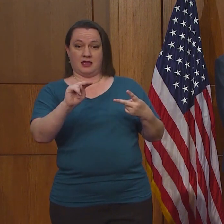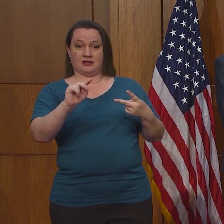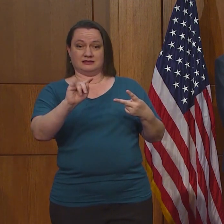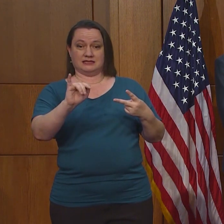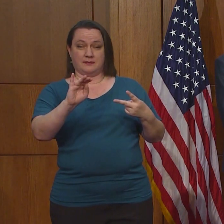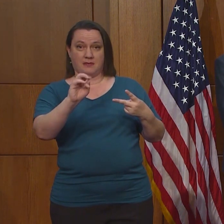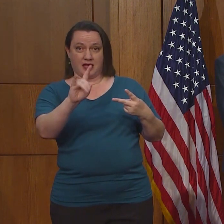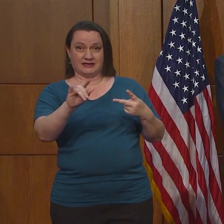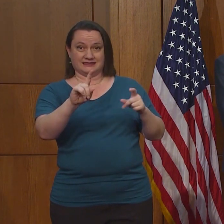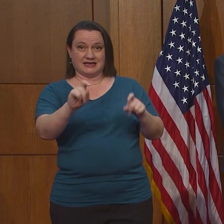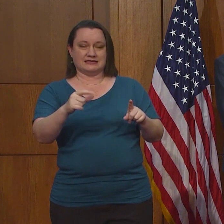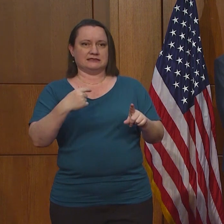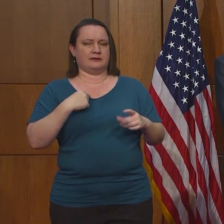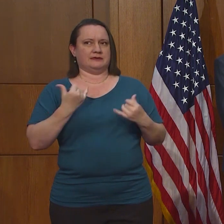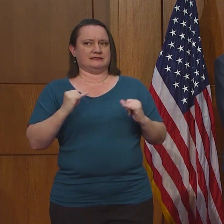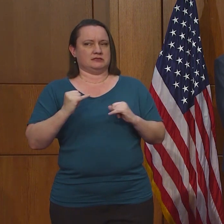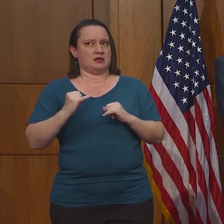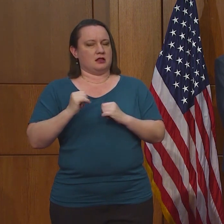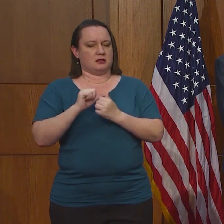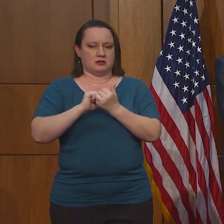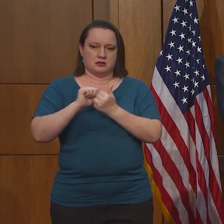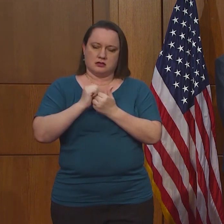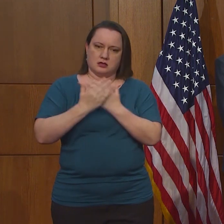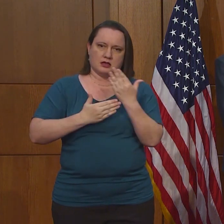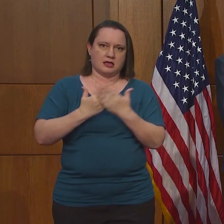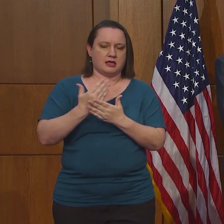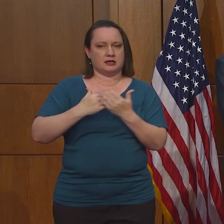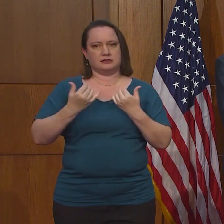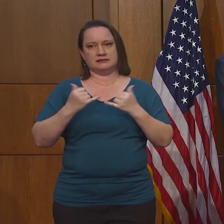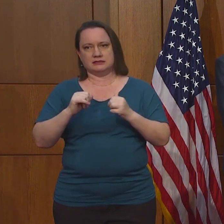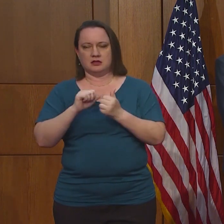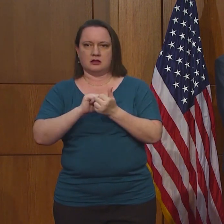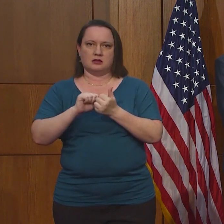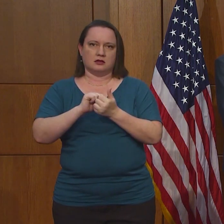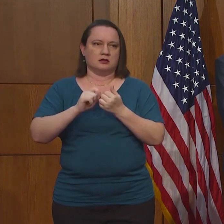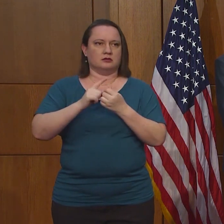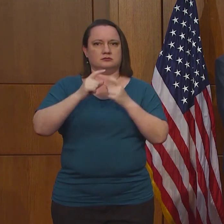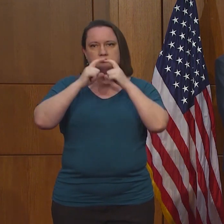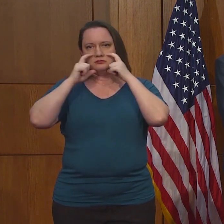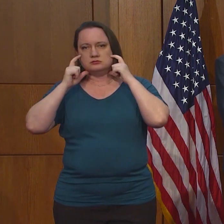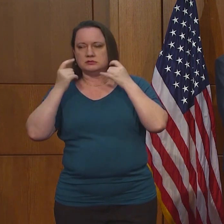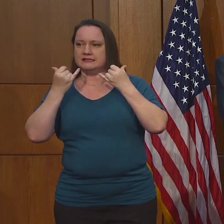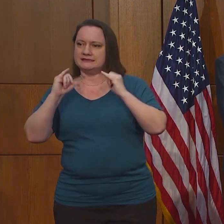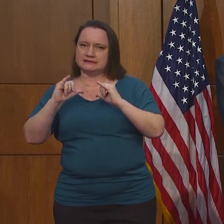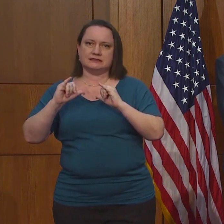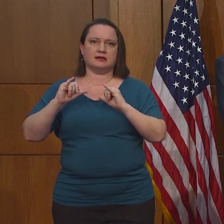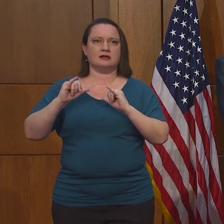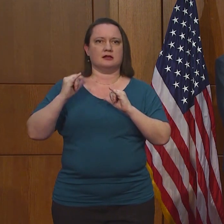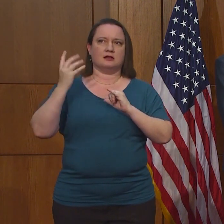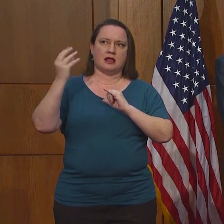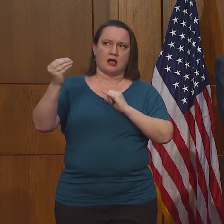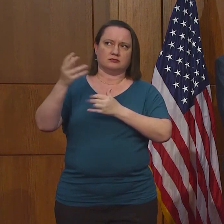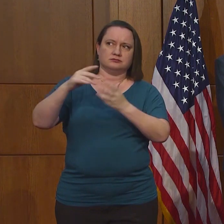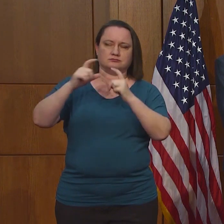yo todavía sería obsesionado acerca de cubrirme la cara, lavarme las manos,